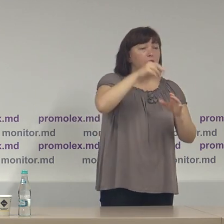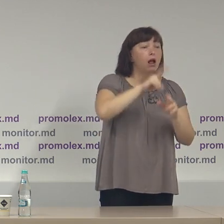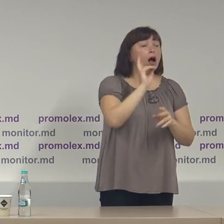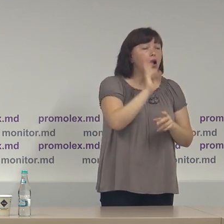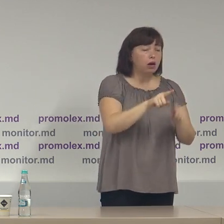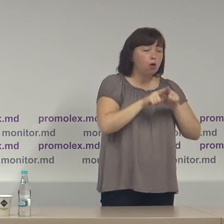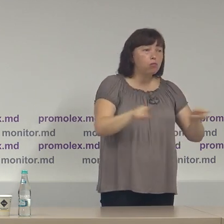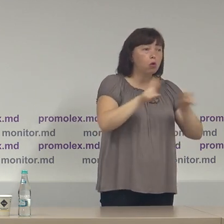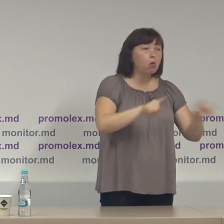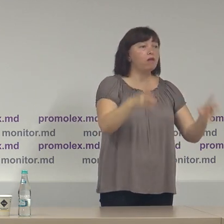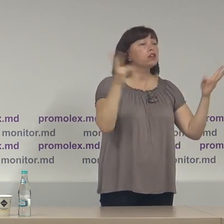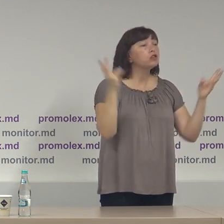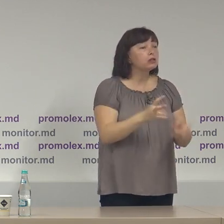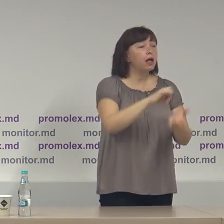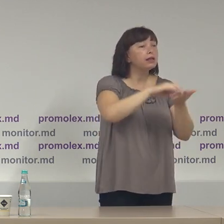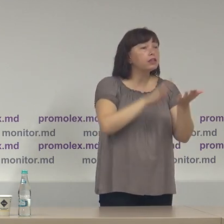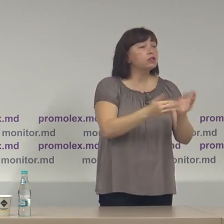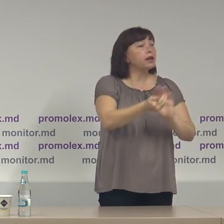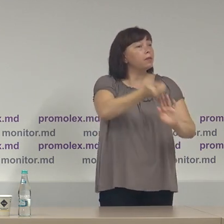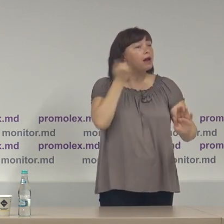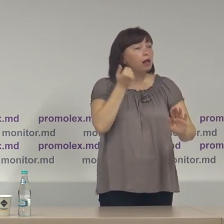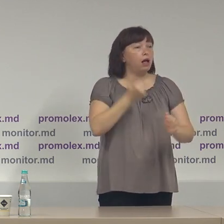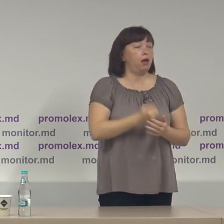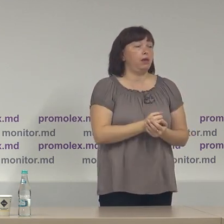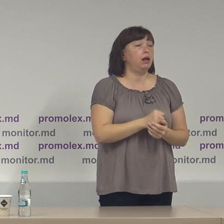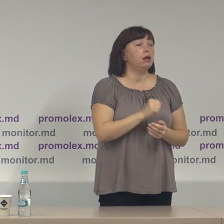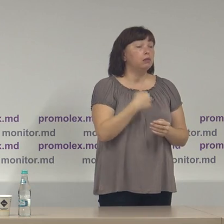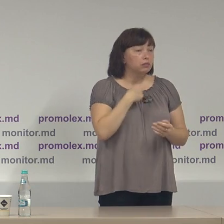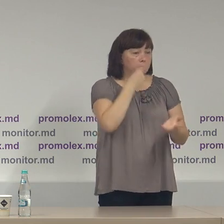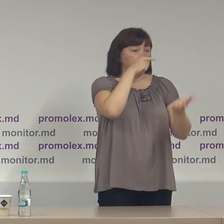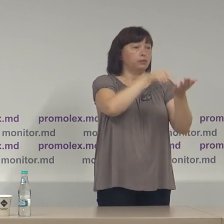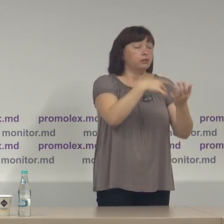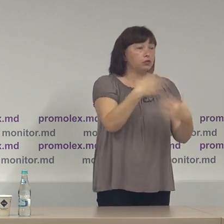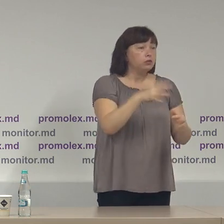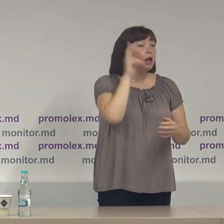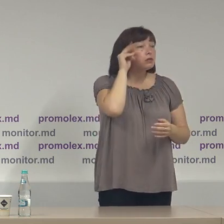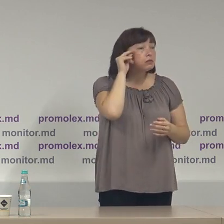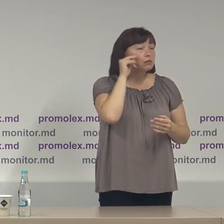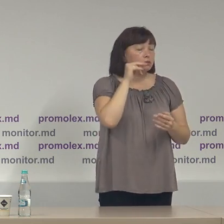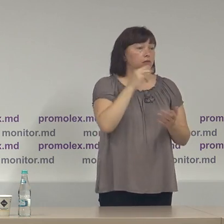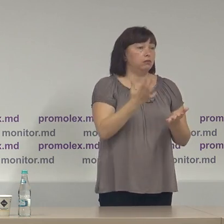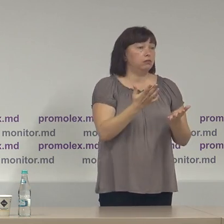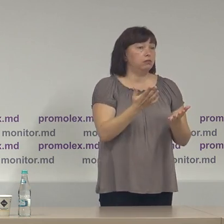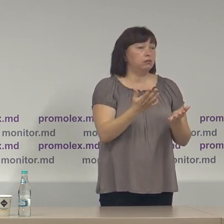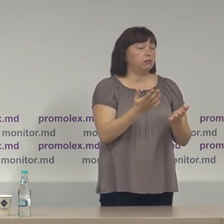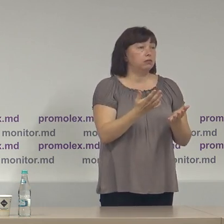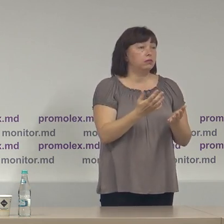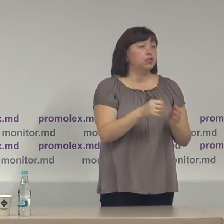promovat necesitatea înregistrării prealabile, am ajuns la o cifră record de